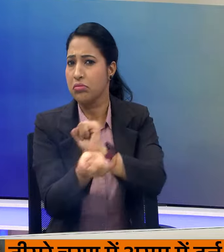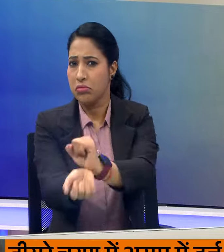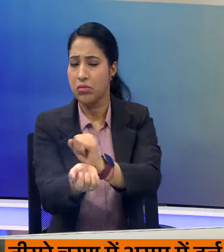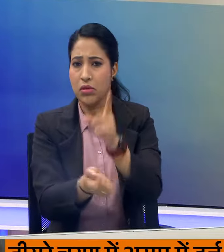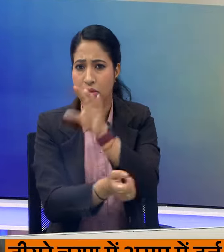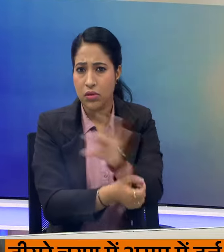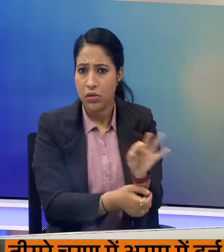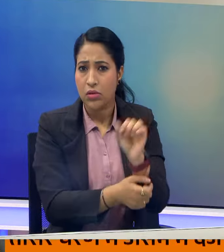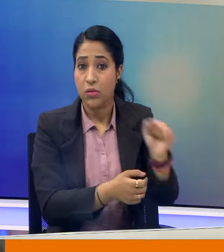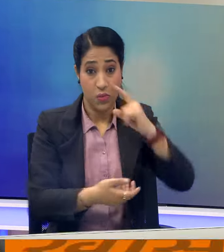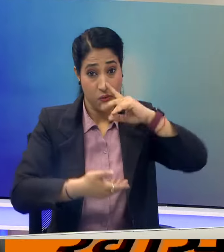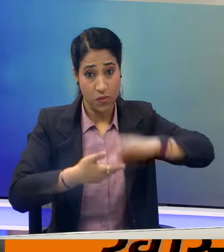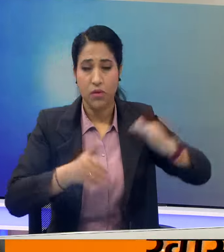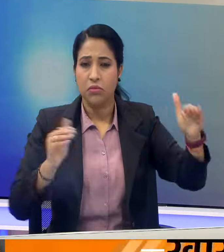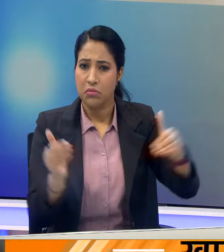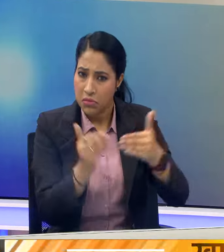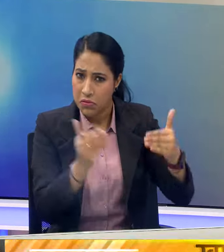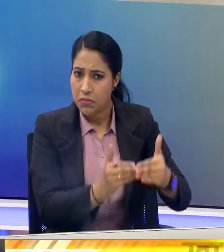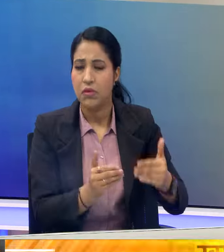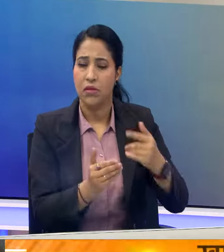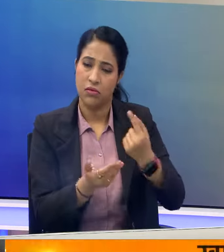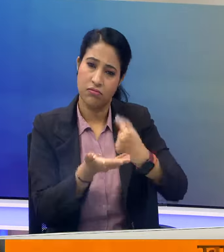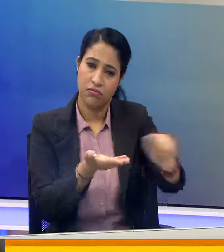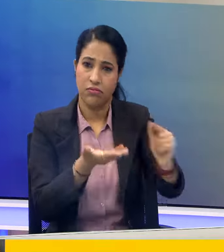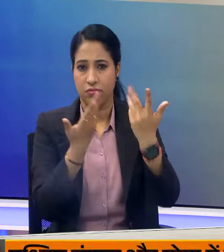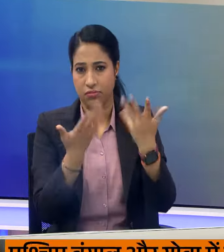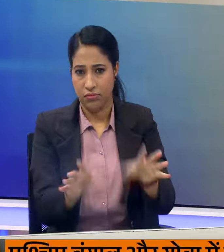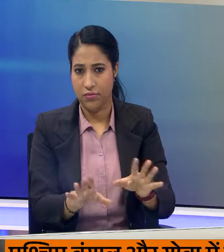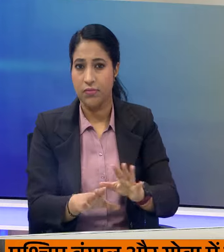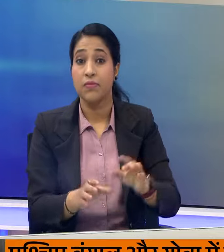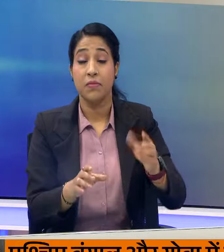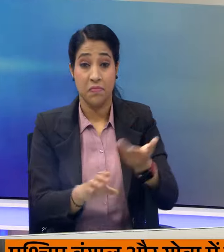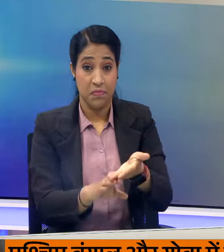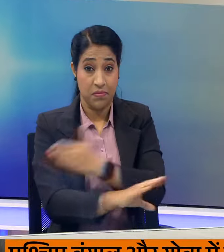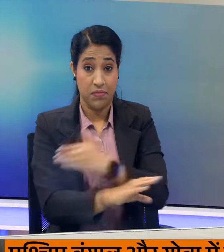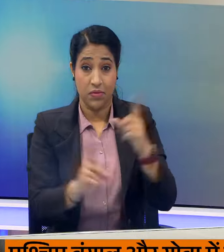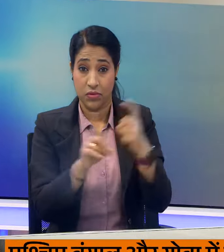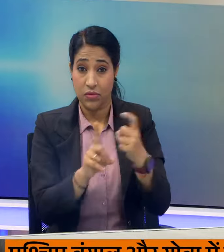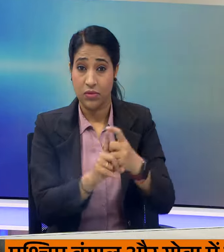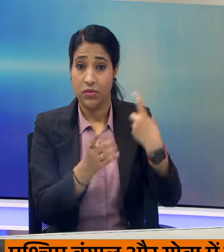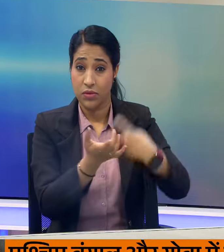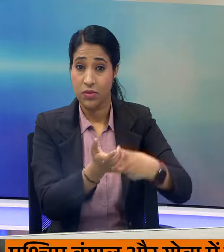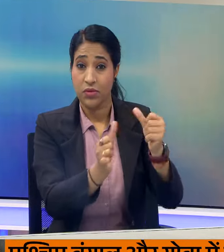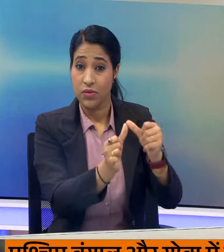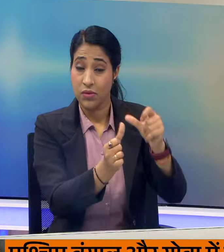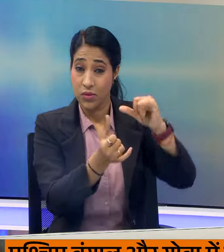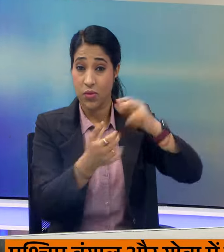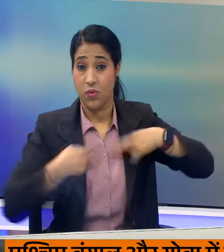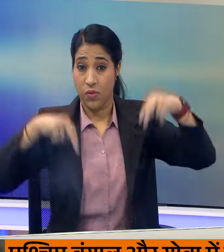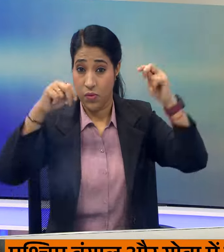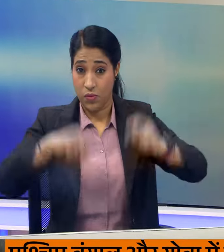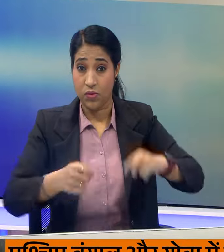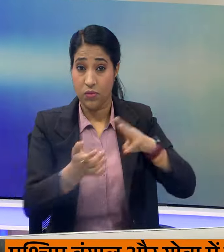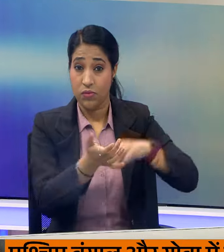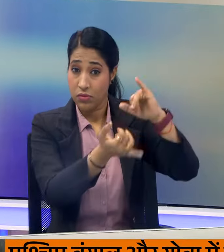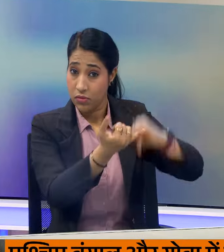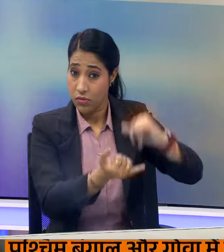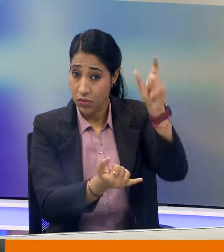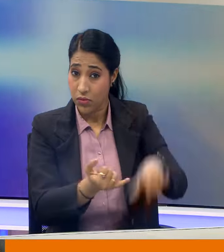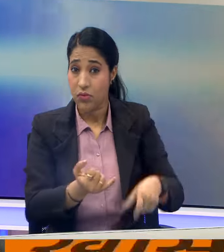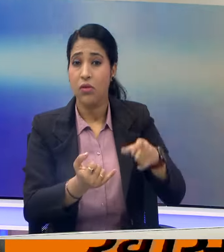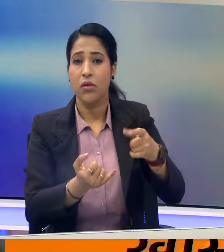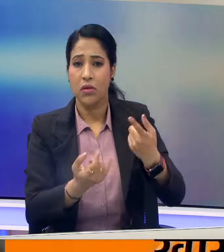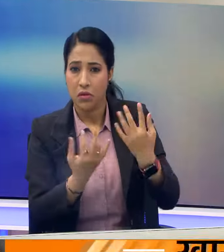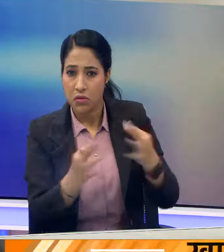हफ़ते एक दिन उनकी पत्नी से मिलाकात की भी मंजूरी दे दी थी। इससे पहले दिल्ली की राउ सिवन्यू कोट ने मनीज सिसोधिया की जमानत